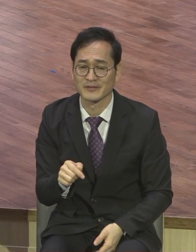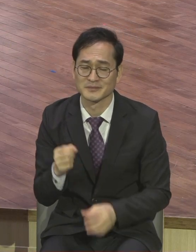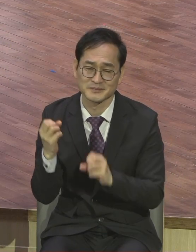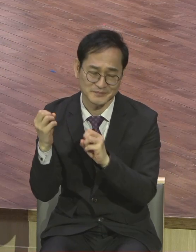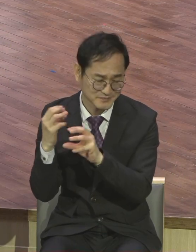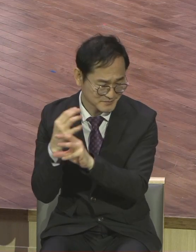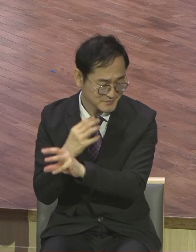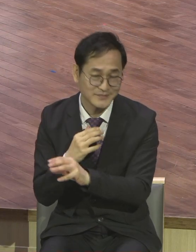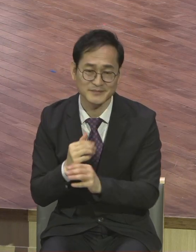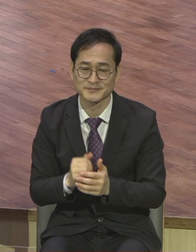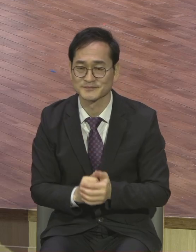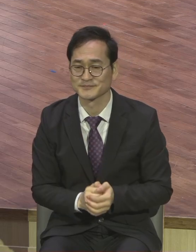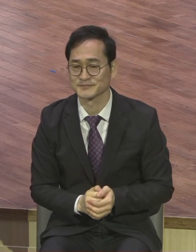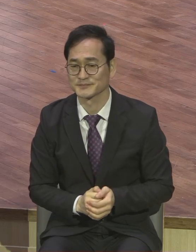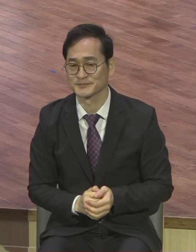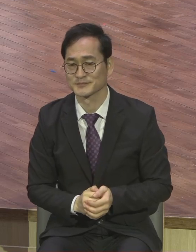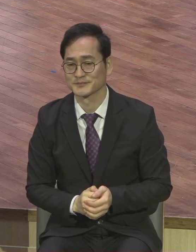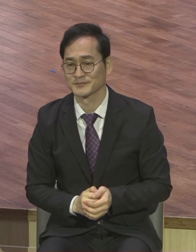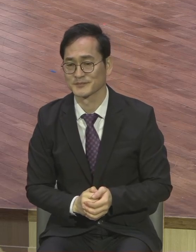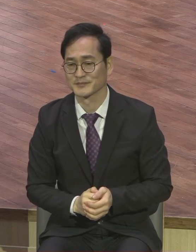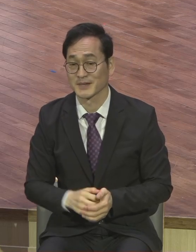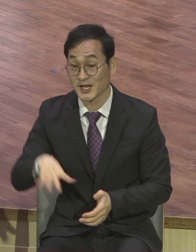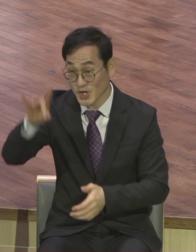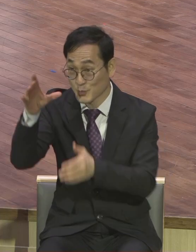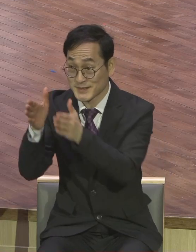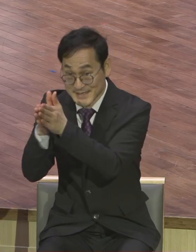시작하신 하나님께서 끝을 냅니다